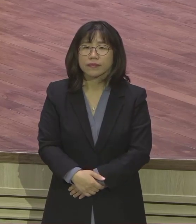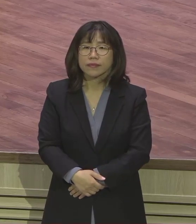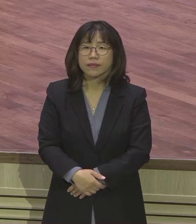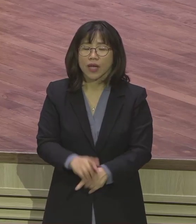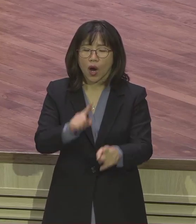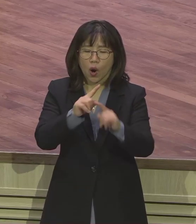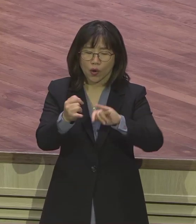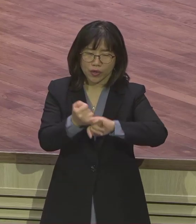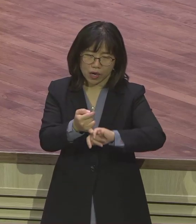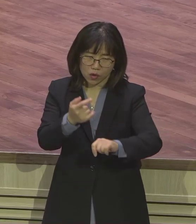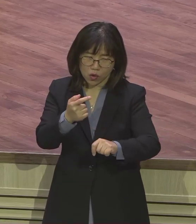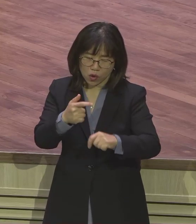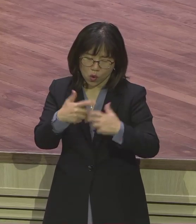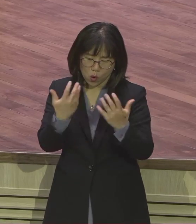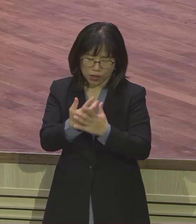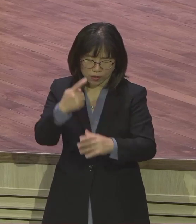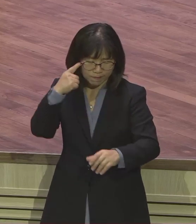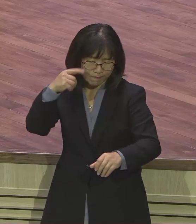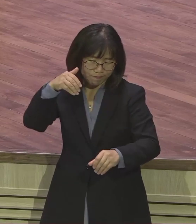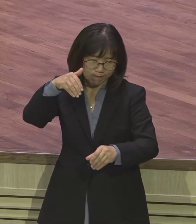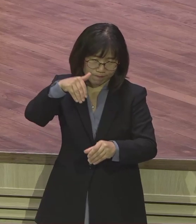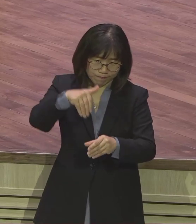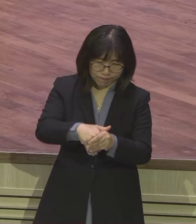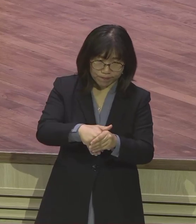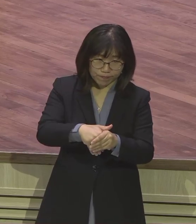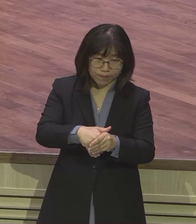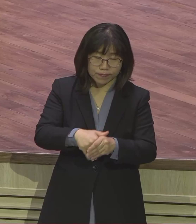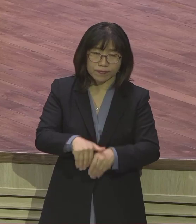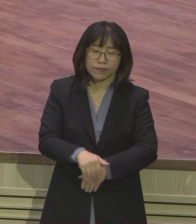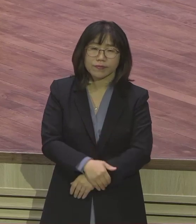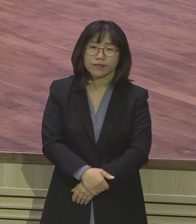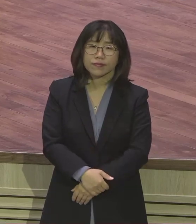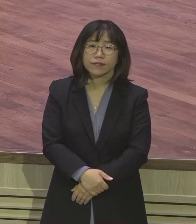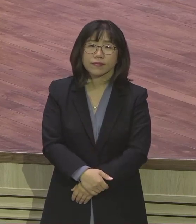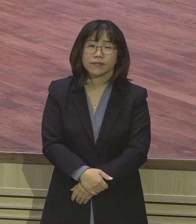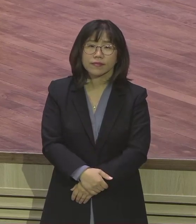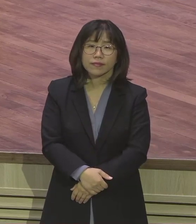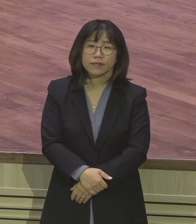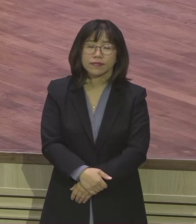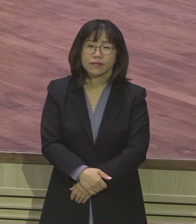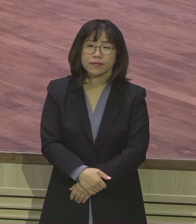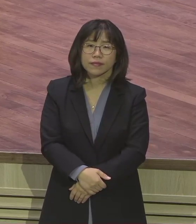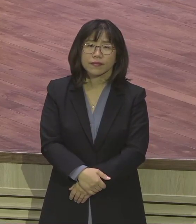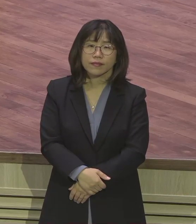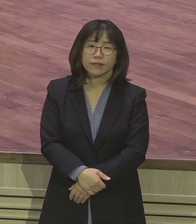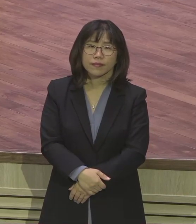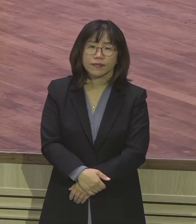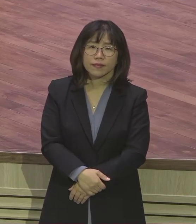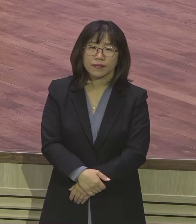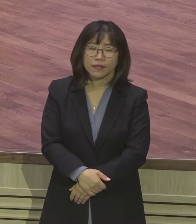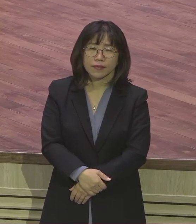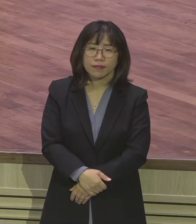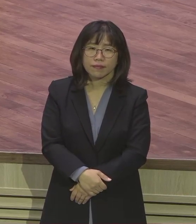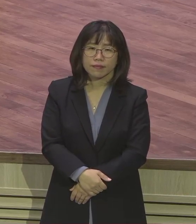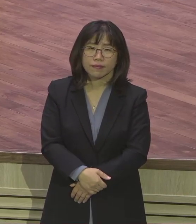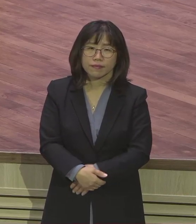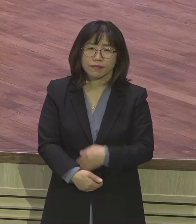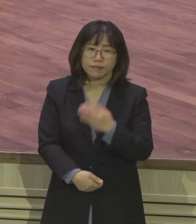확실하게 모세에게 사명 가지고 심은 거예요. 부모가 각인 뿔이 체질 내리도록. 그럼 모세가 이제